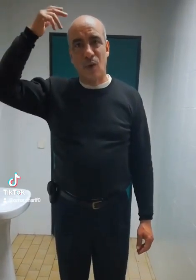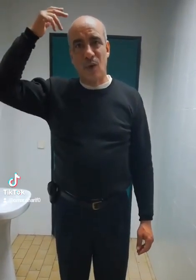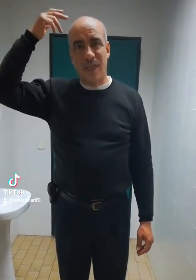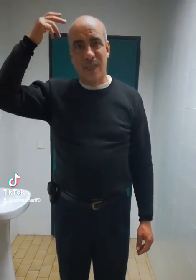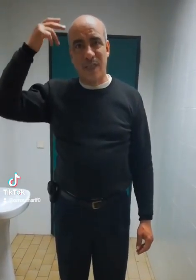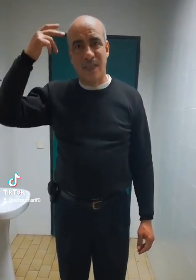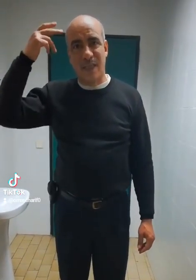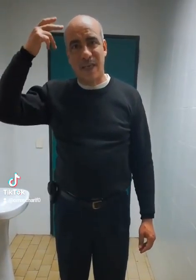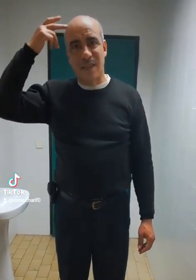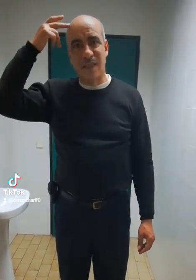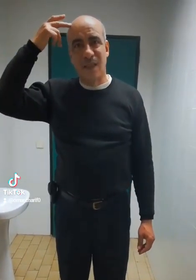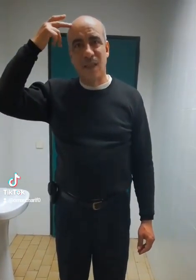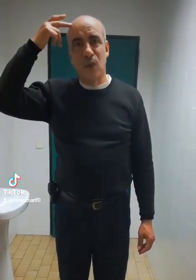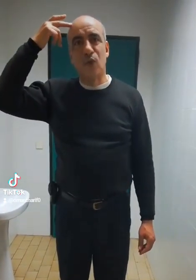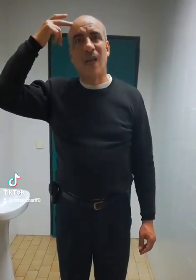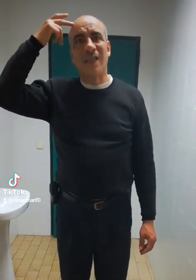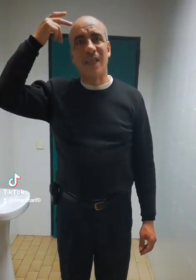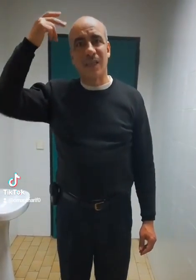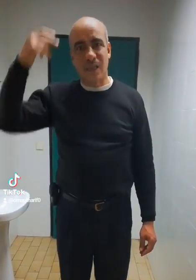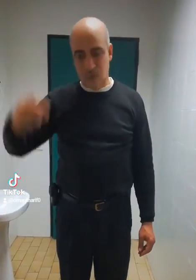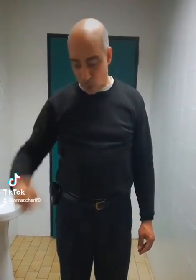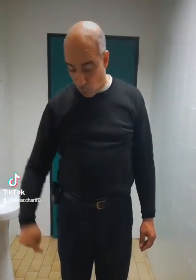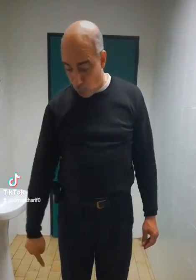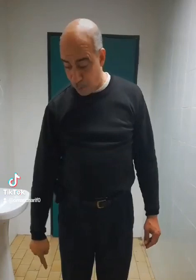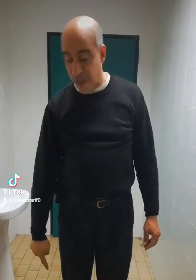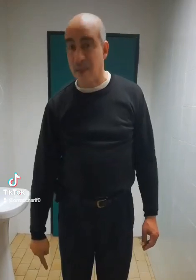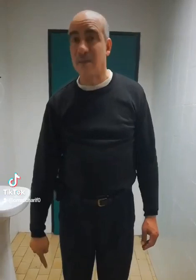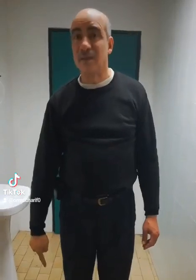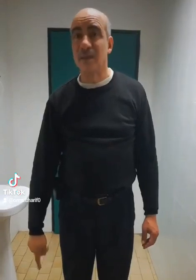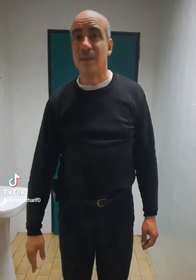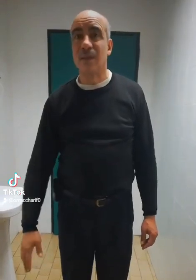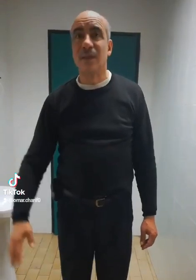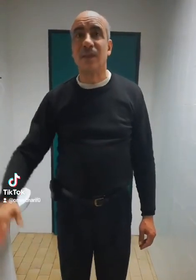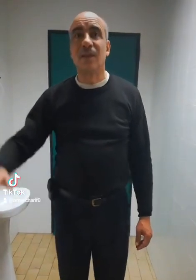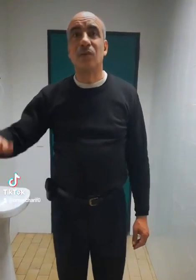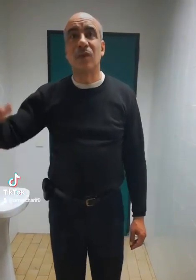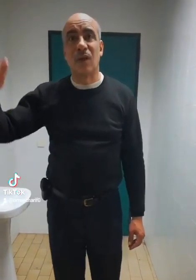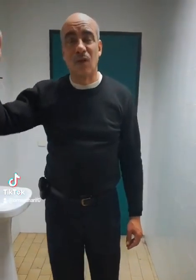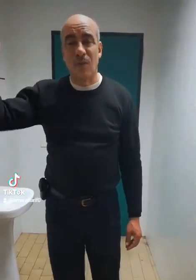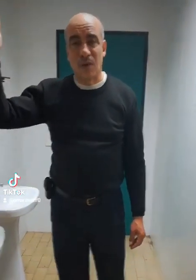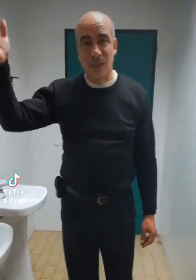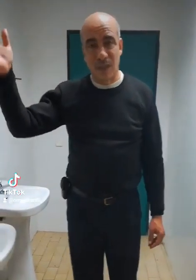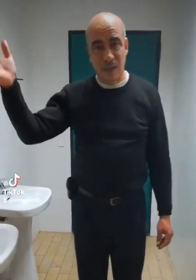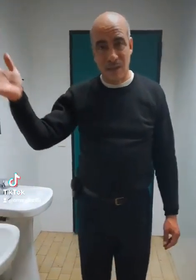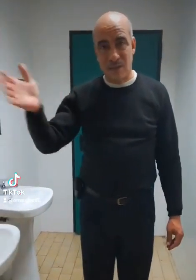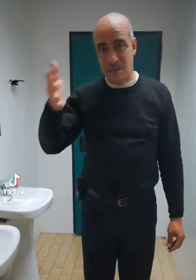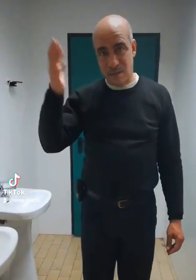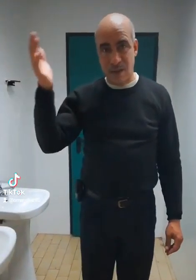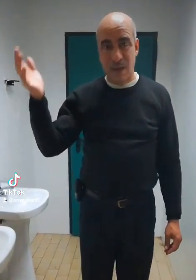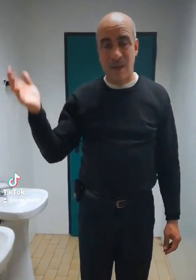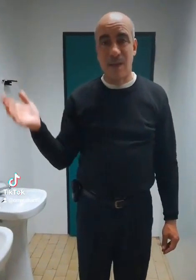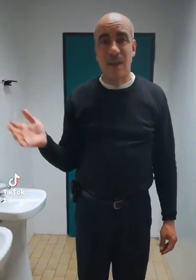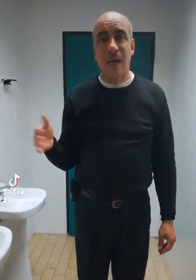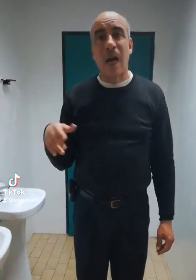coller des étiquettes de la tête au pied, nous allons commencer à